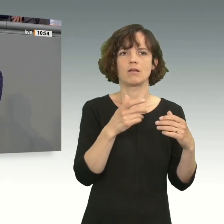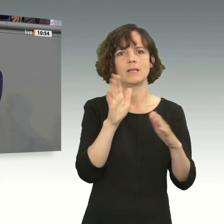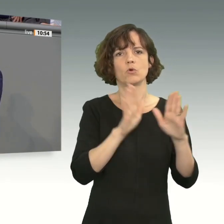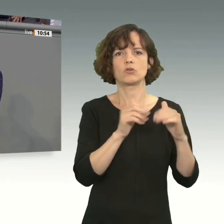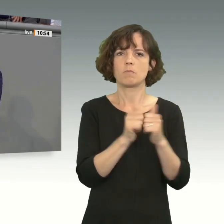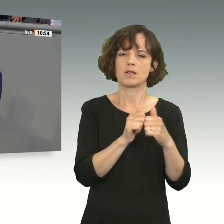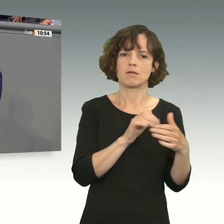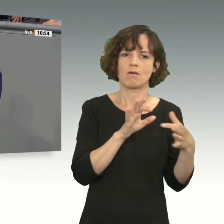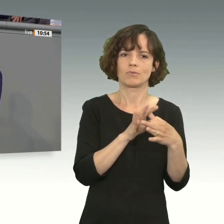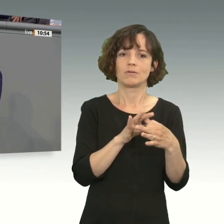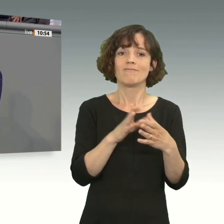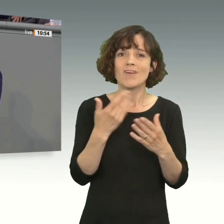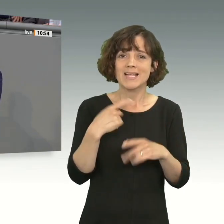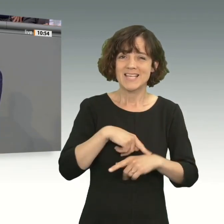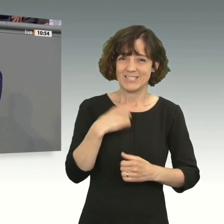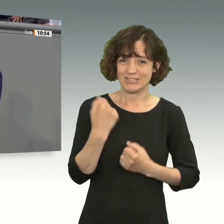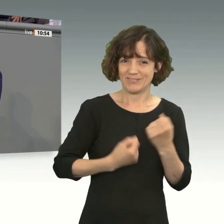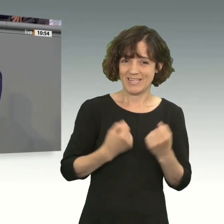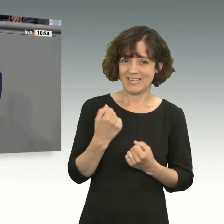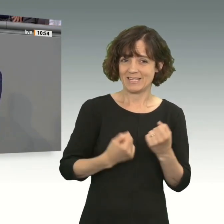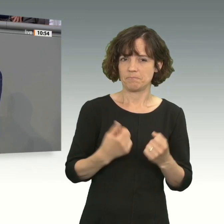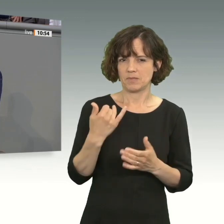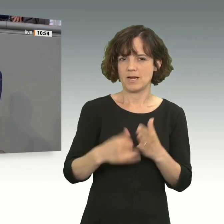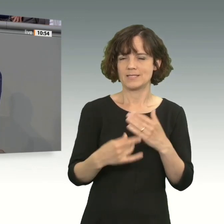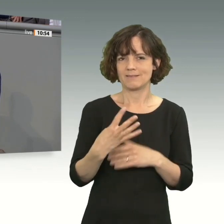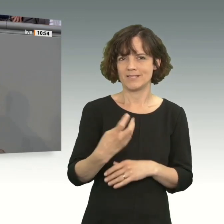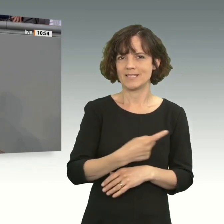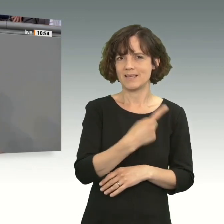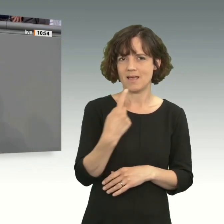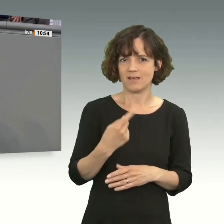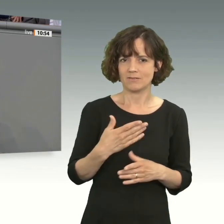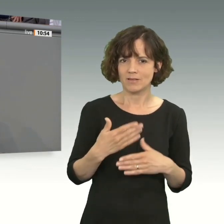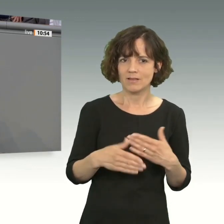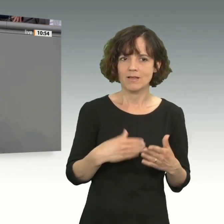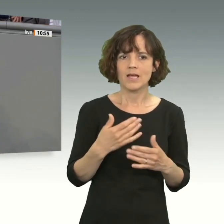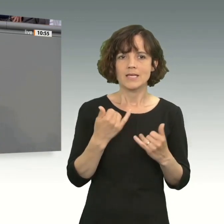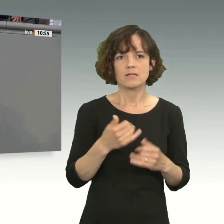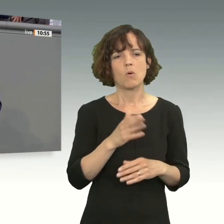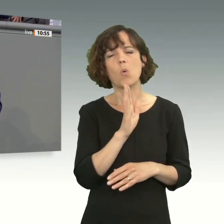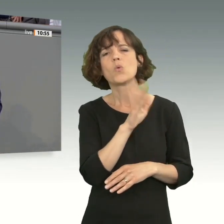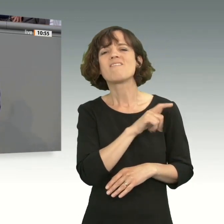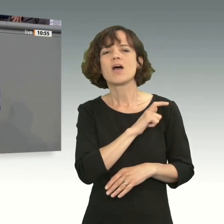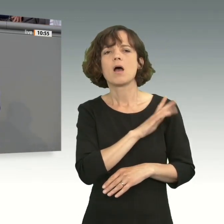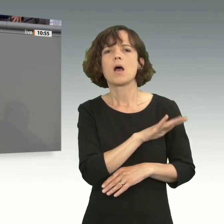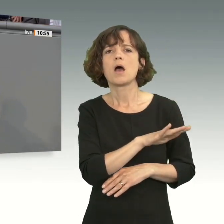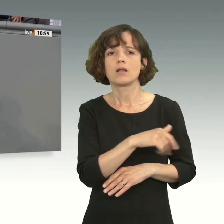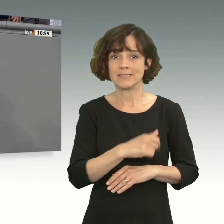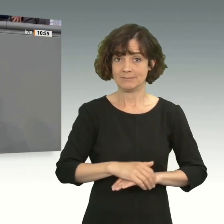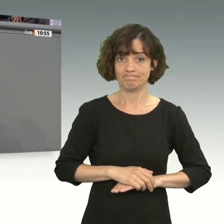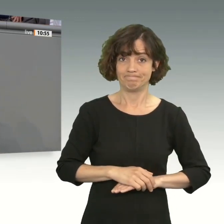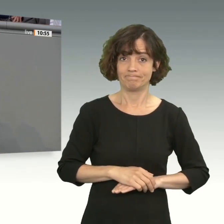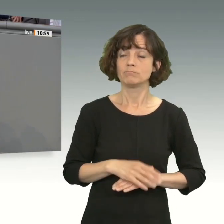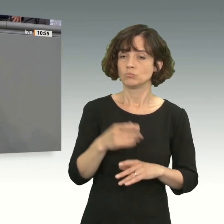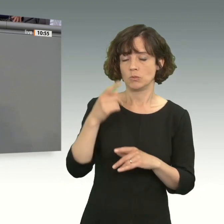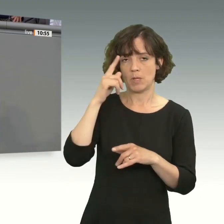Partner nach einer schwierigen Zeit, die sie in den letzten 40 Jahren durchgemacht hat, nicht mehr länger warten lassen. Da stimme ich sogar mit